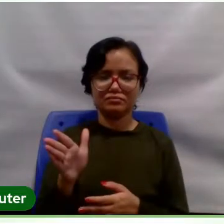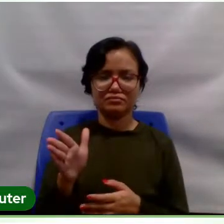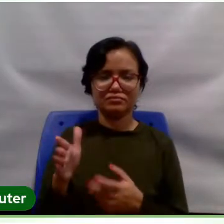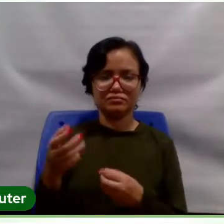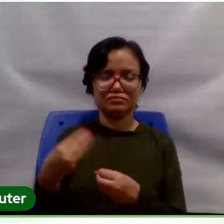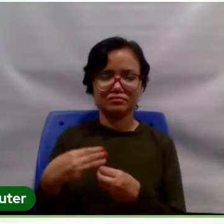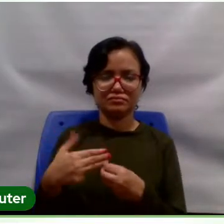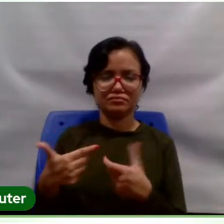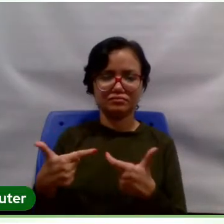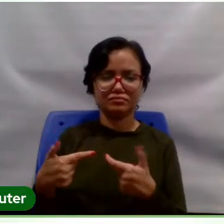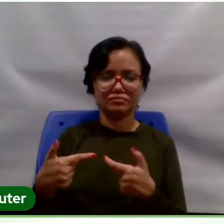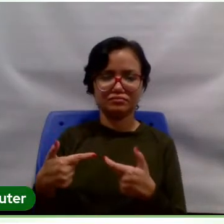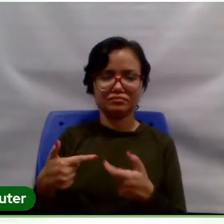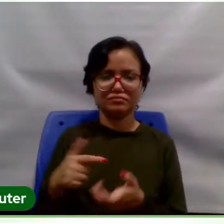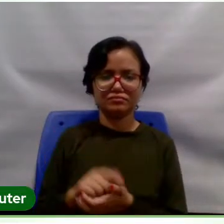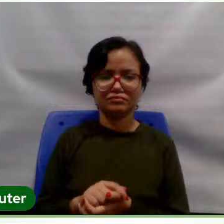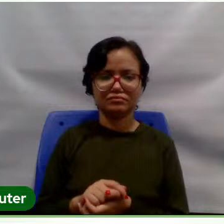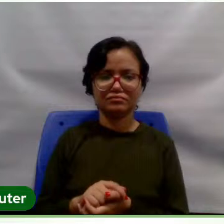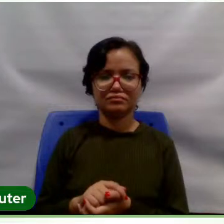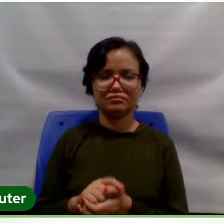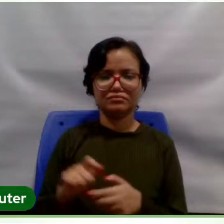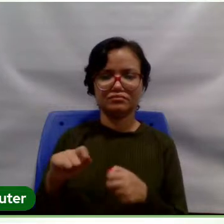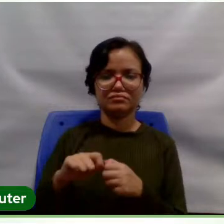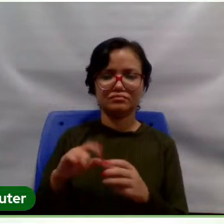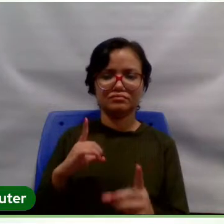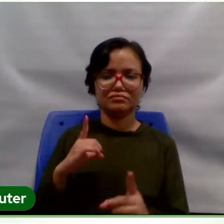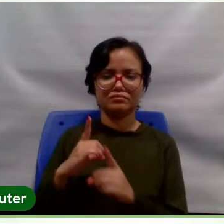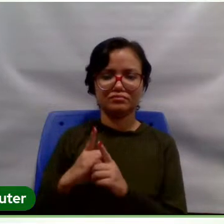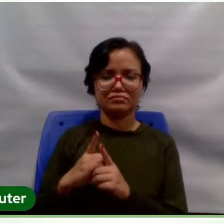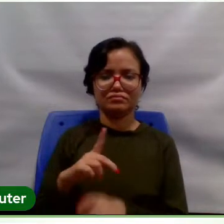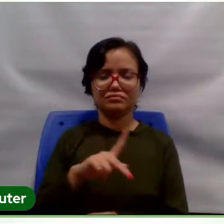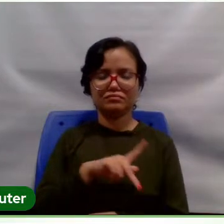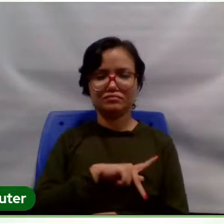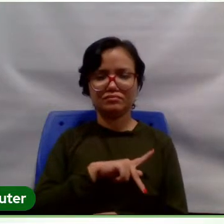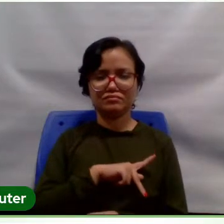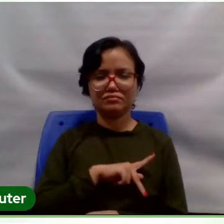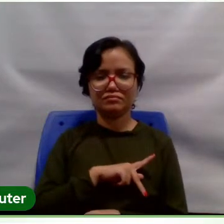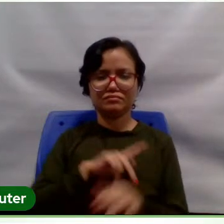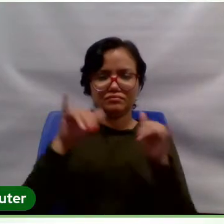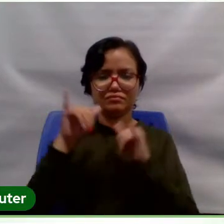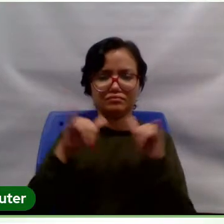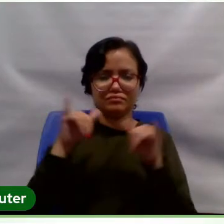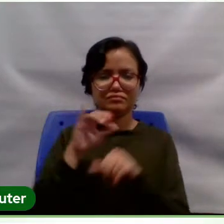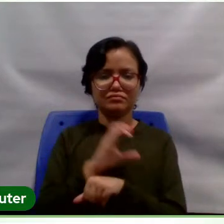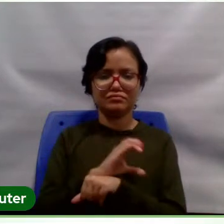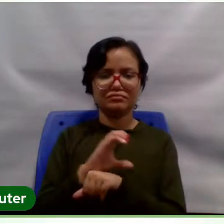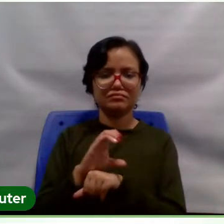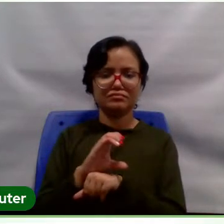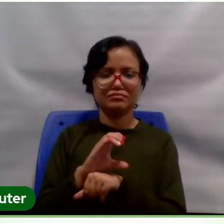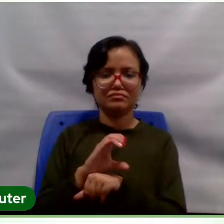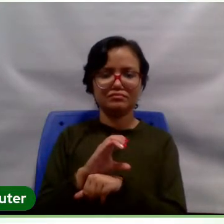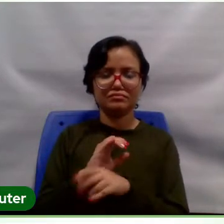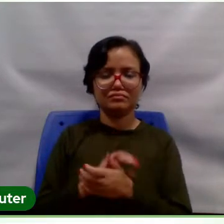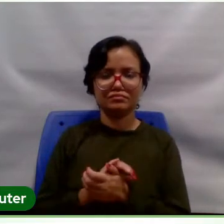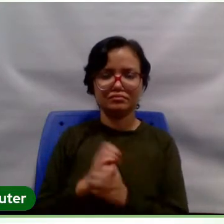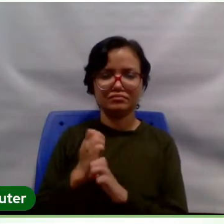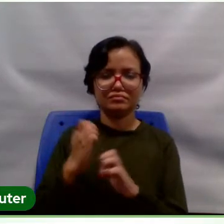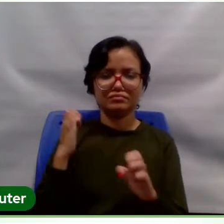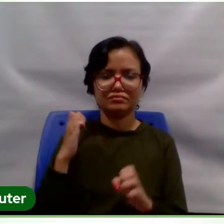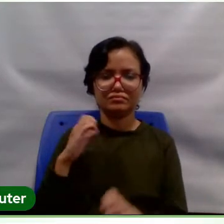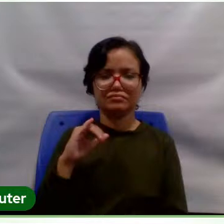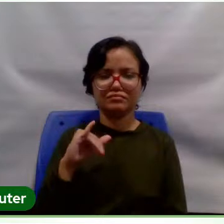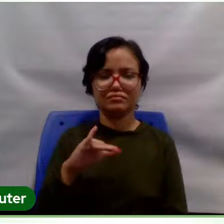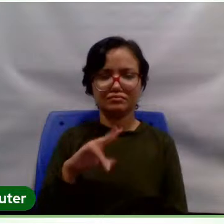fazer uma audiência pública para anunciar o curso de engenharia civil da Unifesp no município.